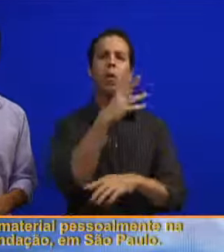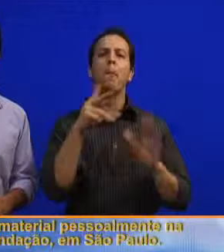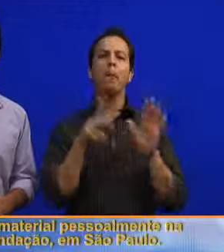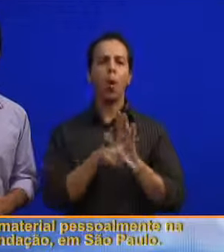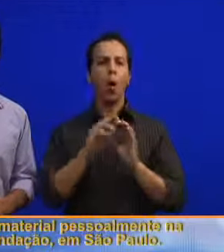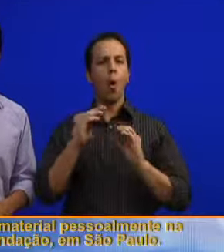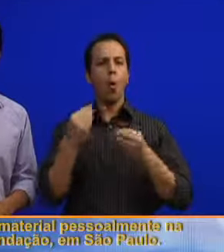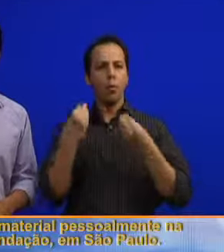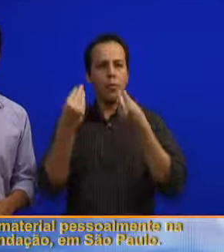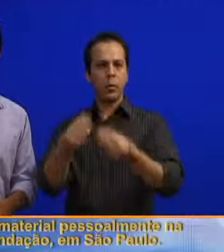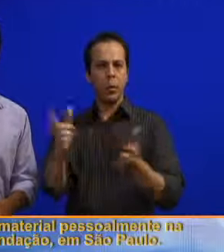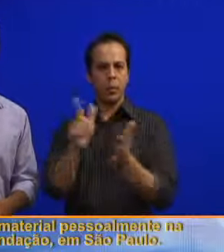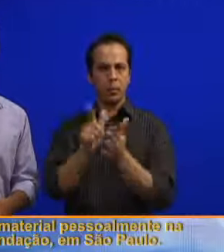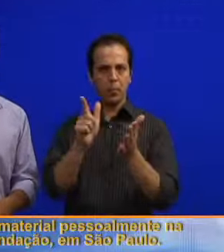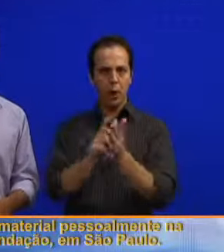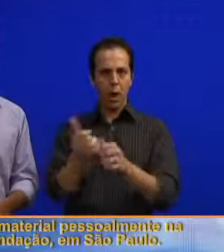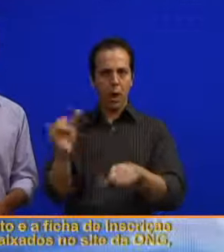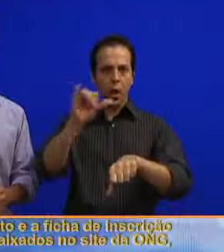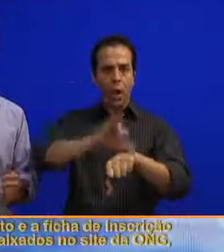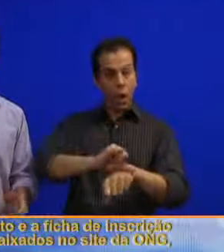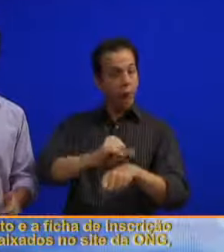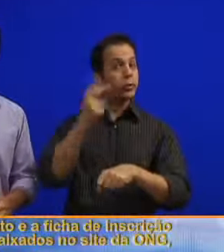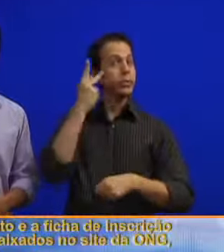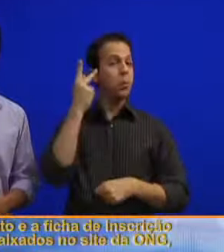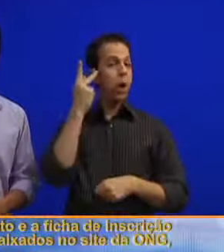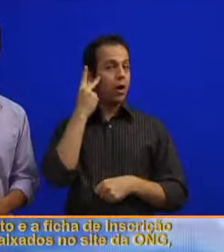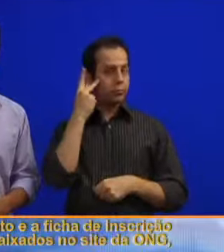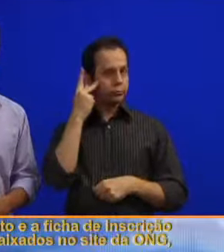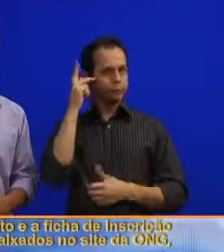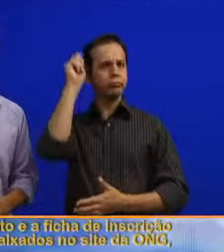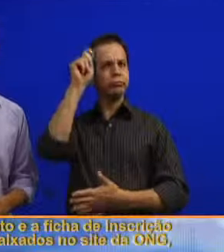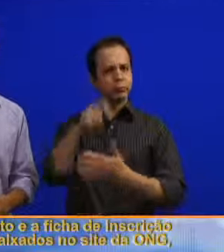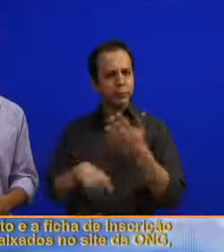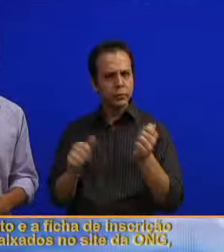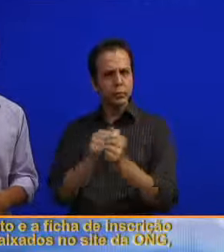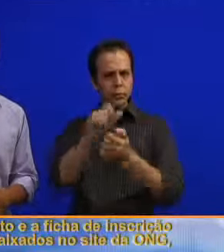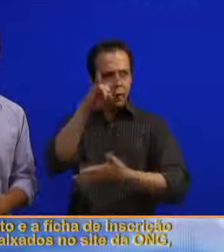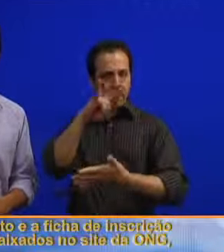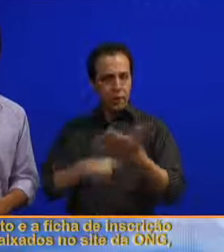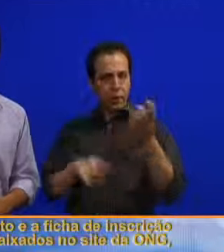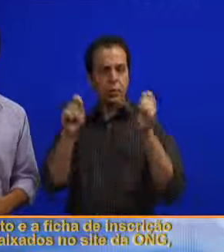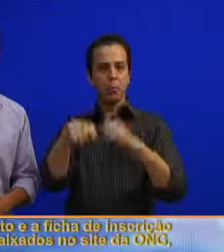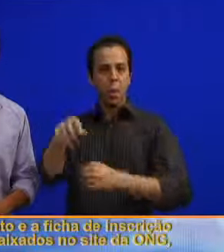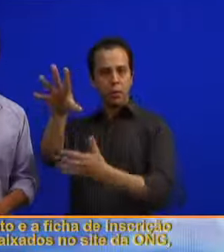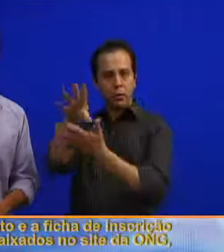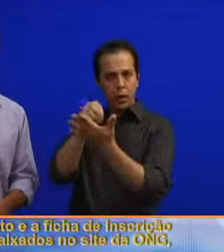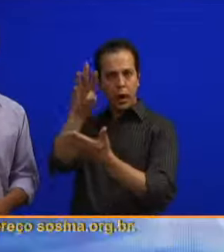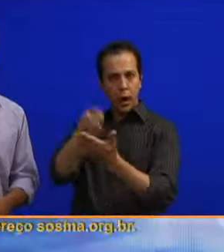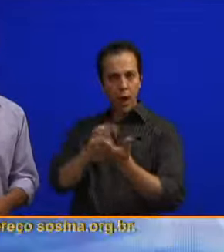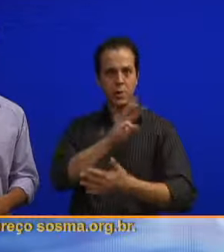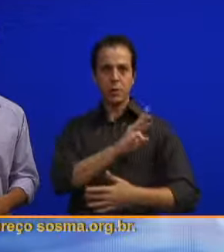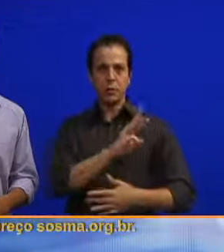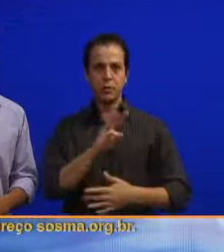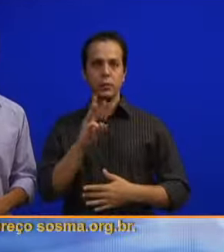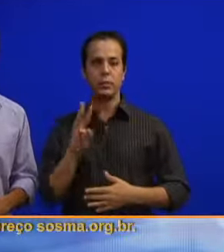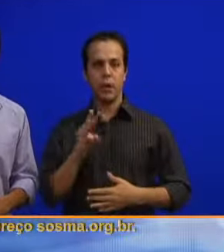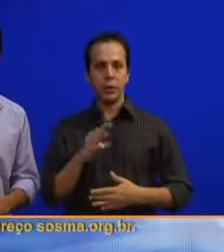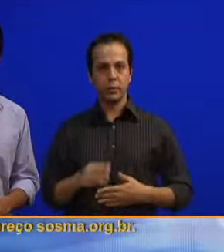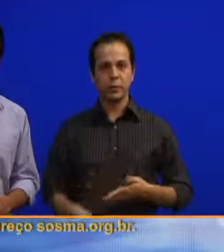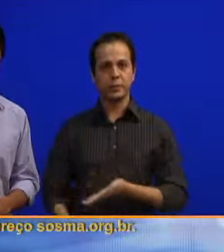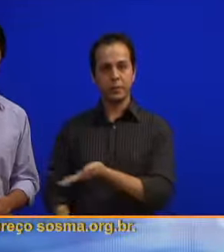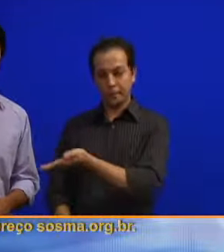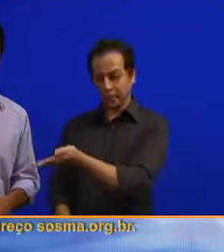pessoalmente na sede da Fundação em São Paulo. O regulamento e a ficha de inscrição podem ser baixados no site da ONG, no endereço